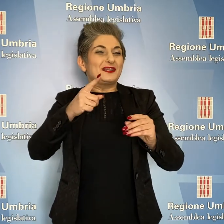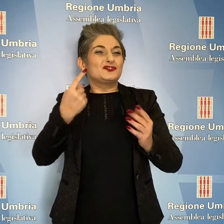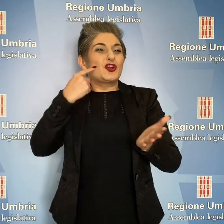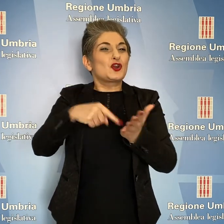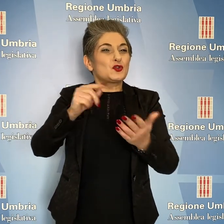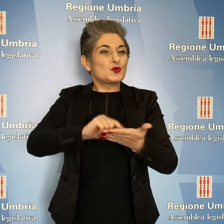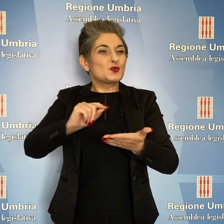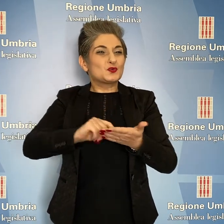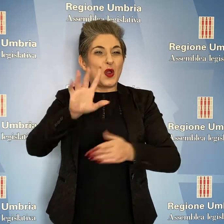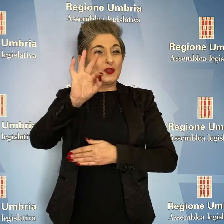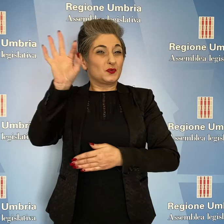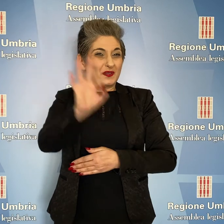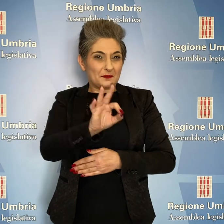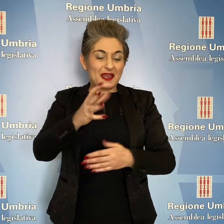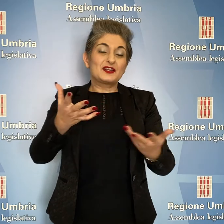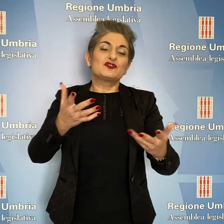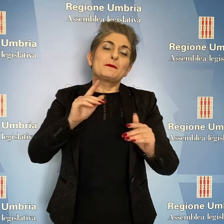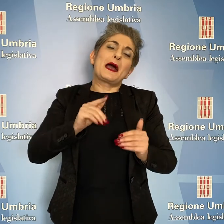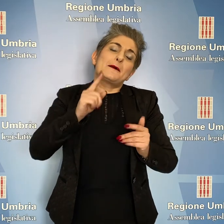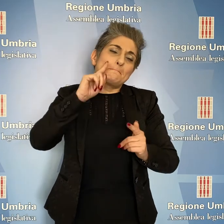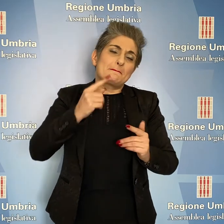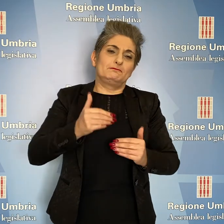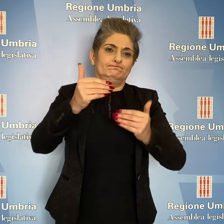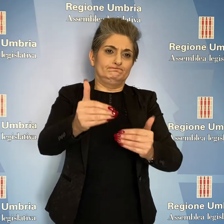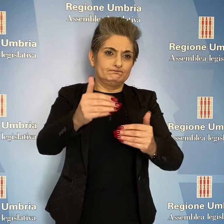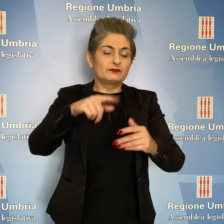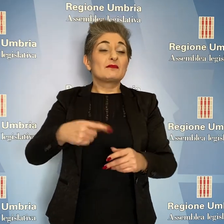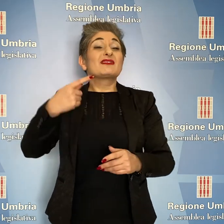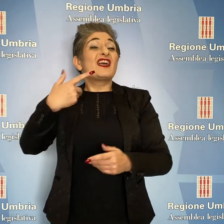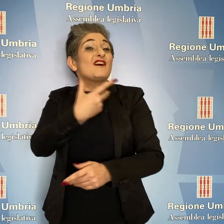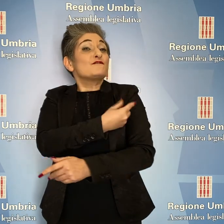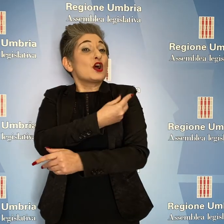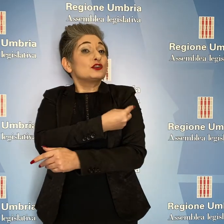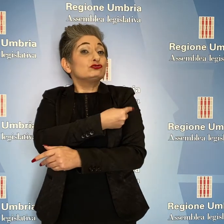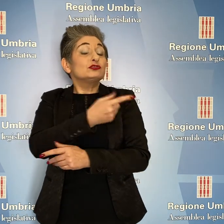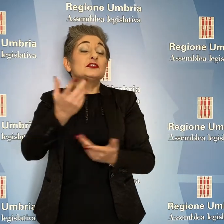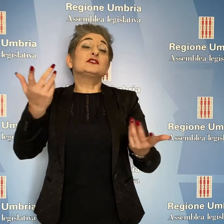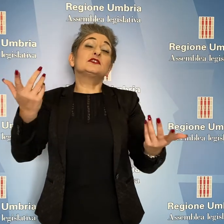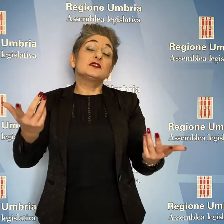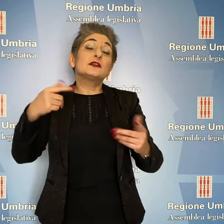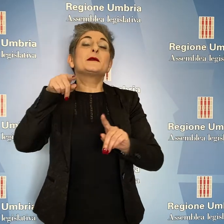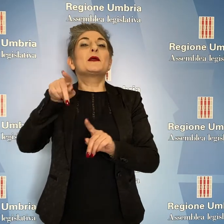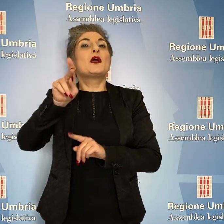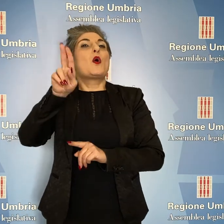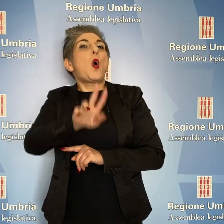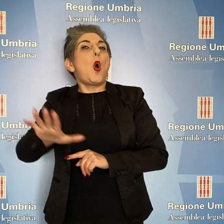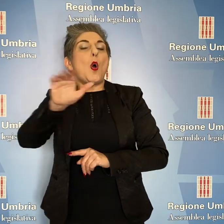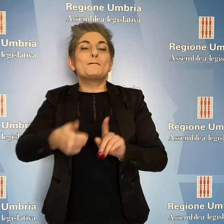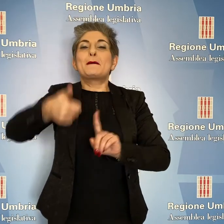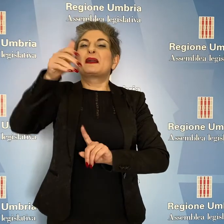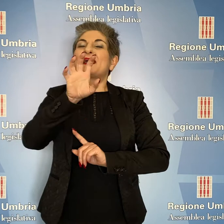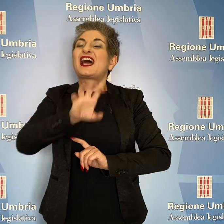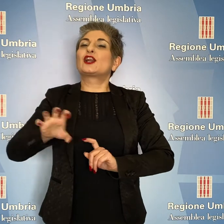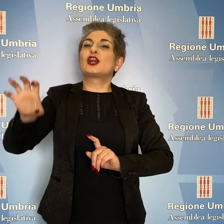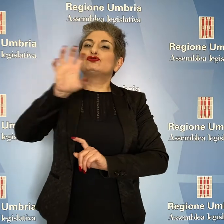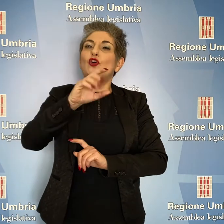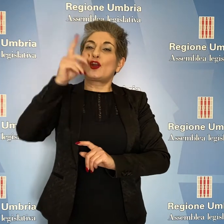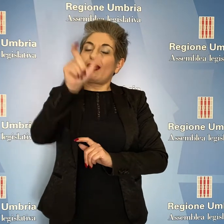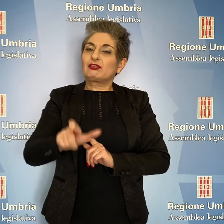al 50%. Rispetto ai vaccini, ha evidenziato che l'Umbria è la prima regione italiana per percentuali di